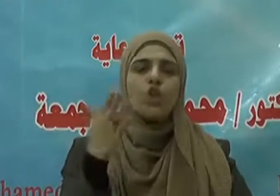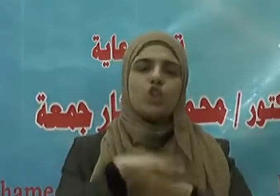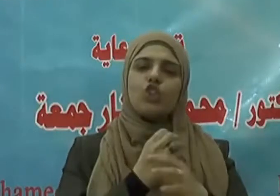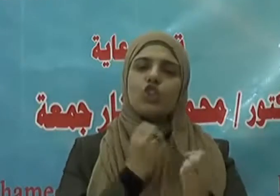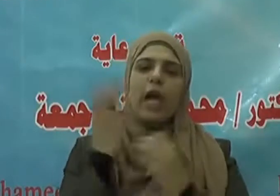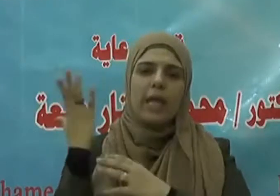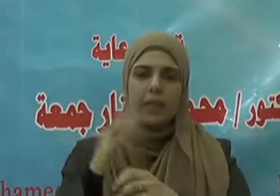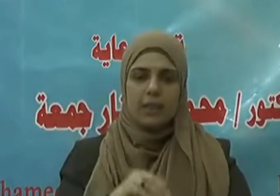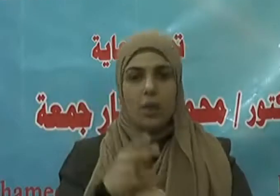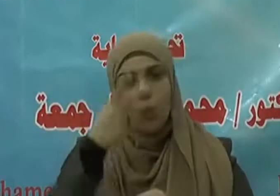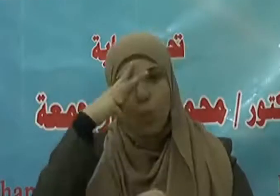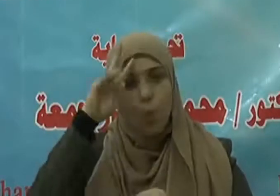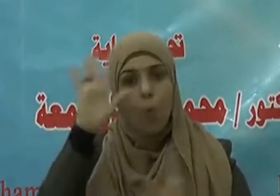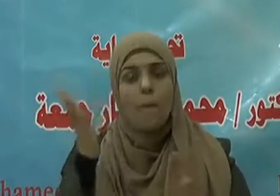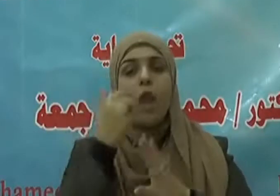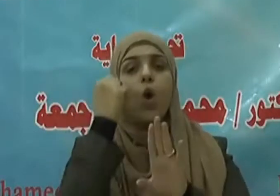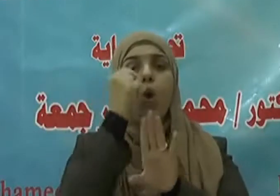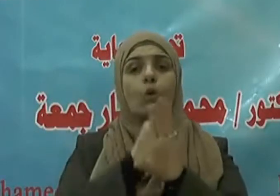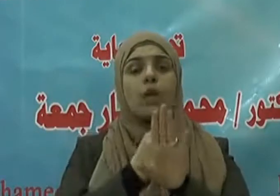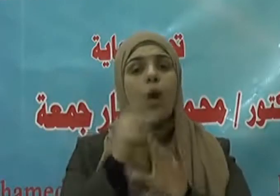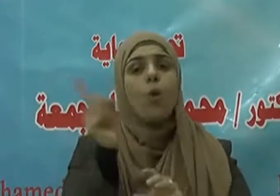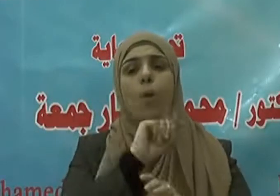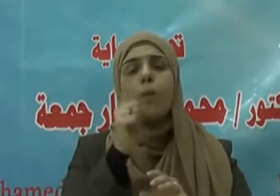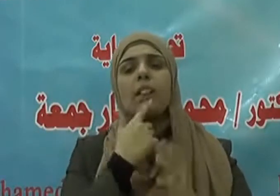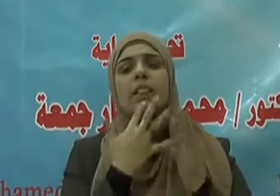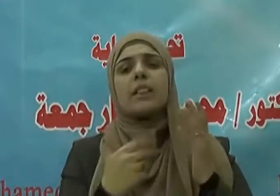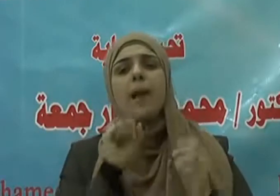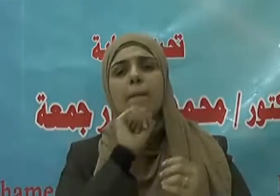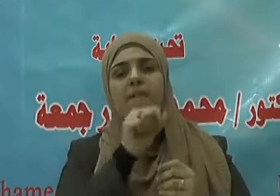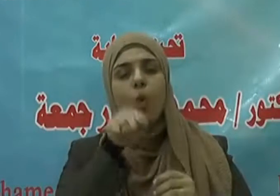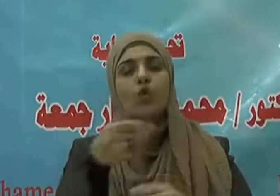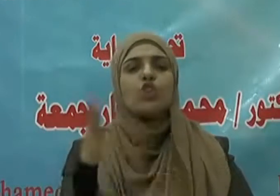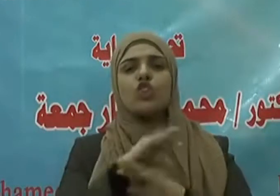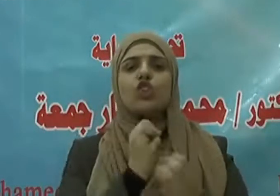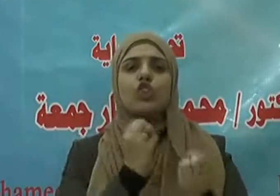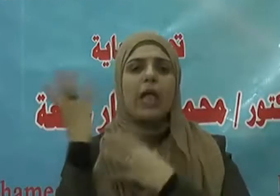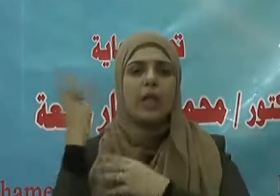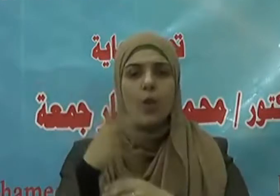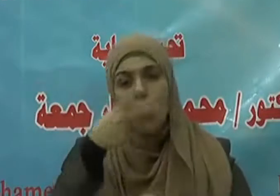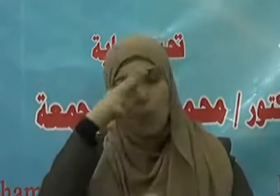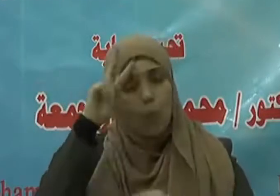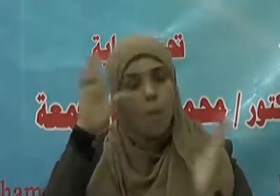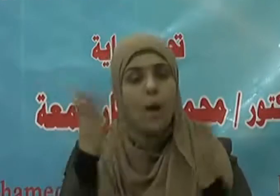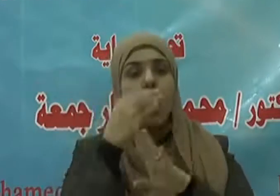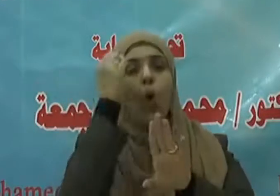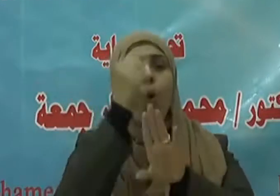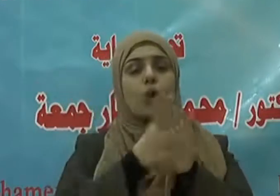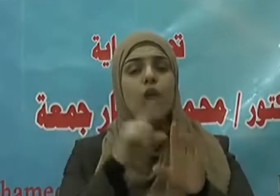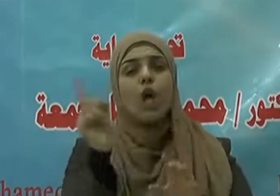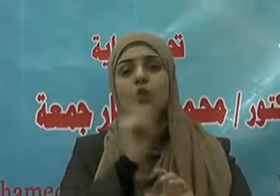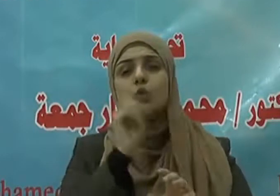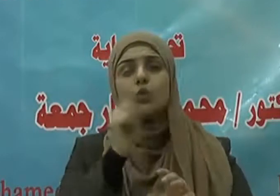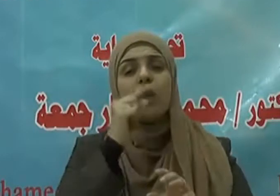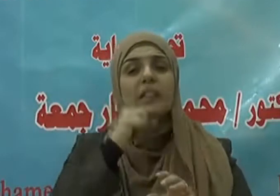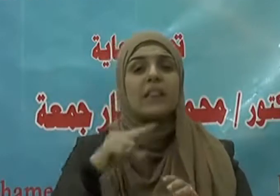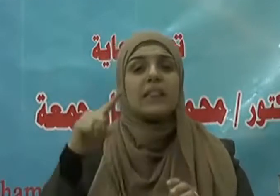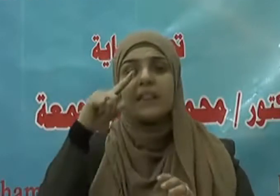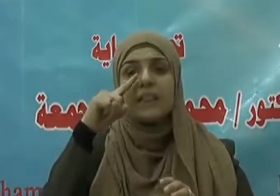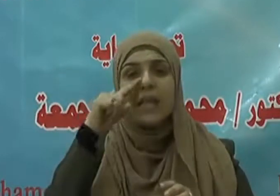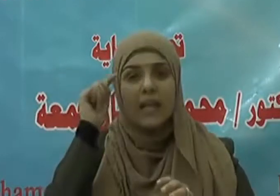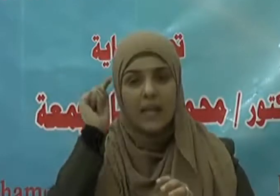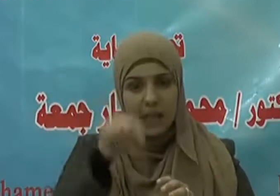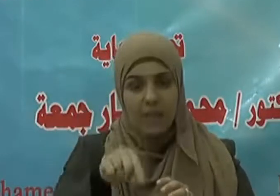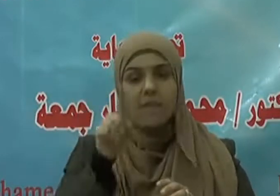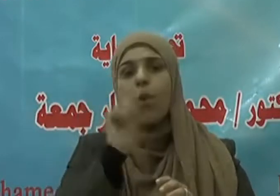حيث يقول نبينا صلى الله عليه وسلم احرص على ما ينفعك